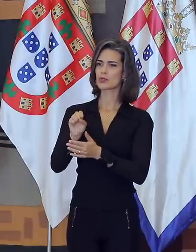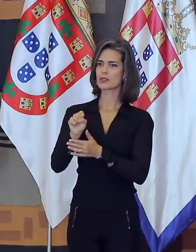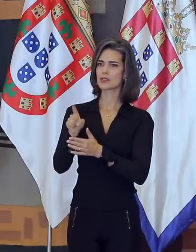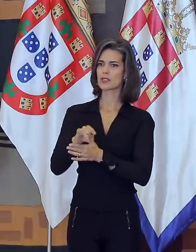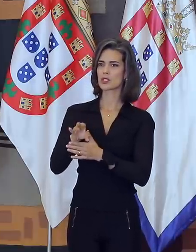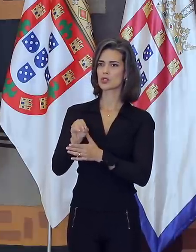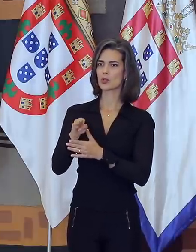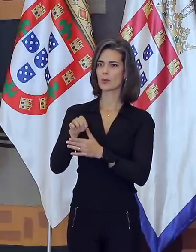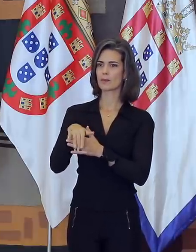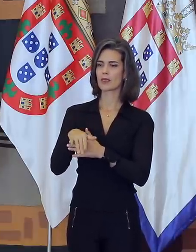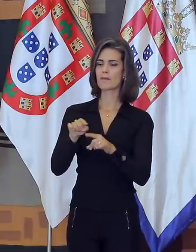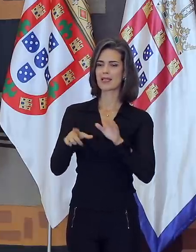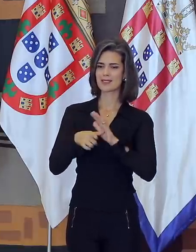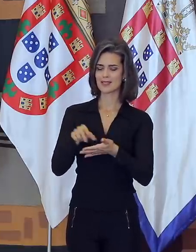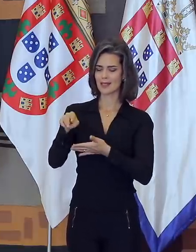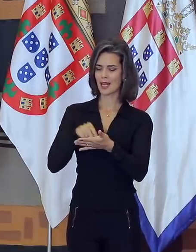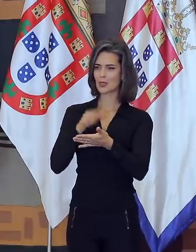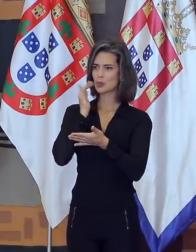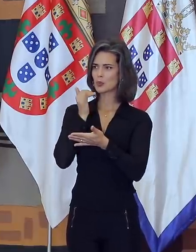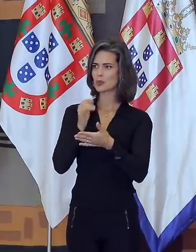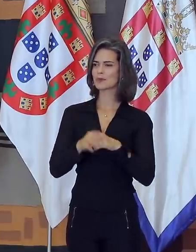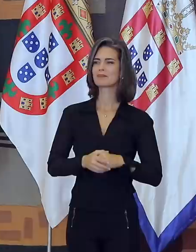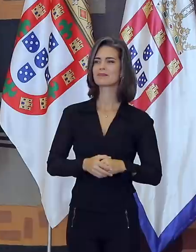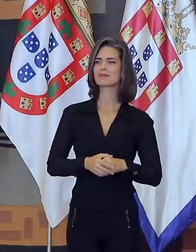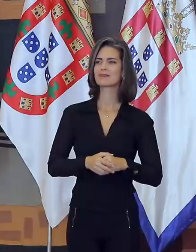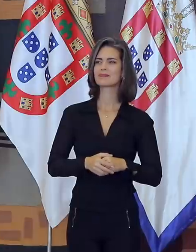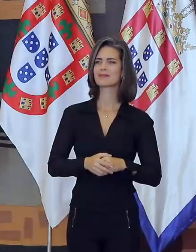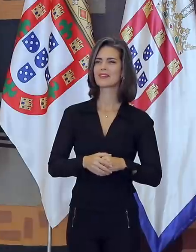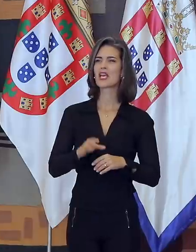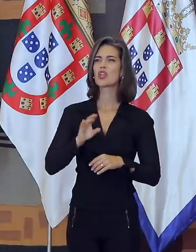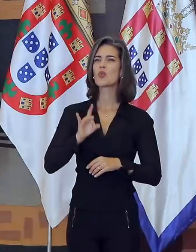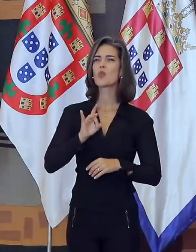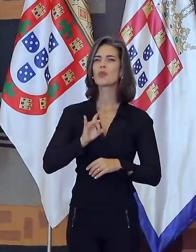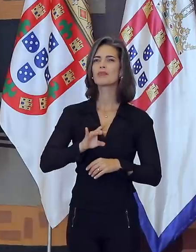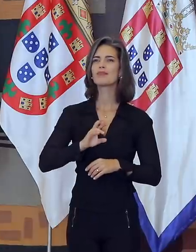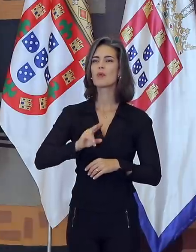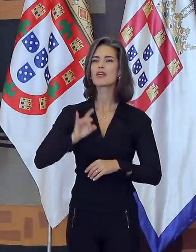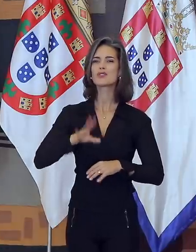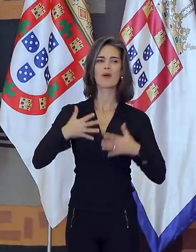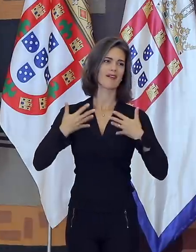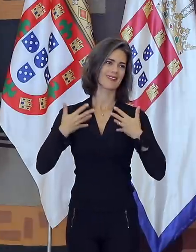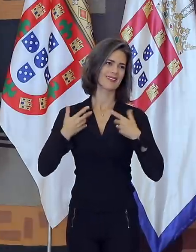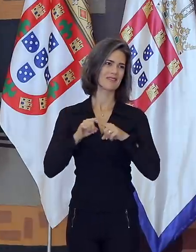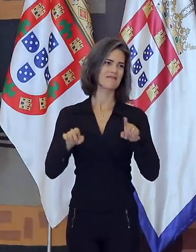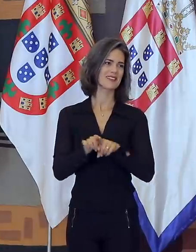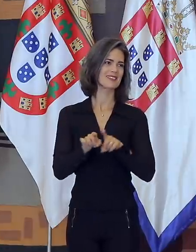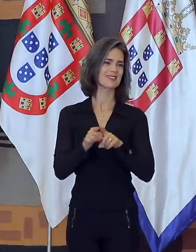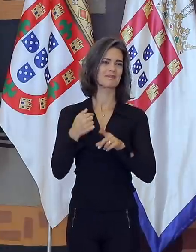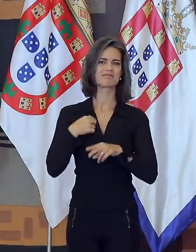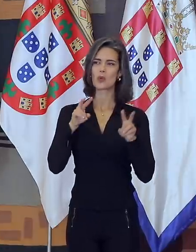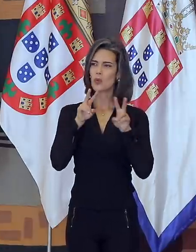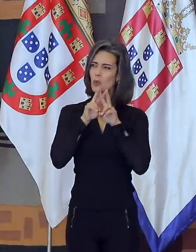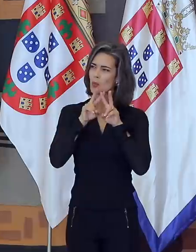Mas, antes de continuar a ler o discurso, eu acho que é mais até do que com grande alegria. É inevitável que, nesse momento, eu olhando